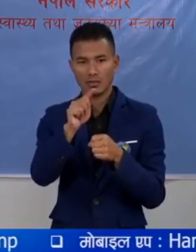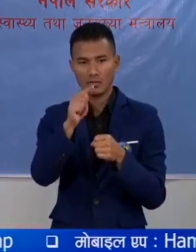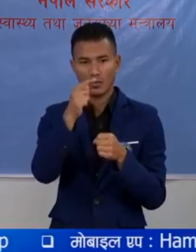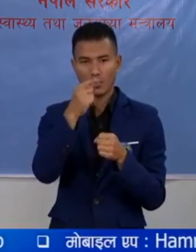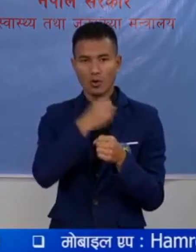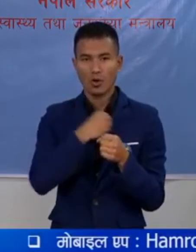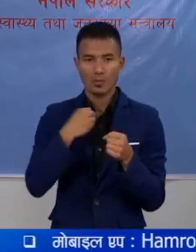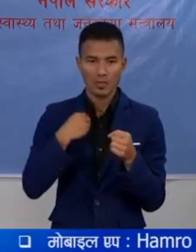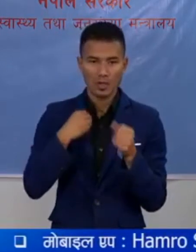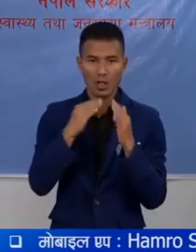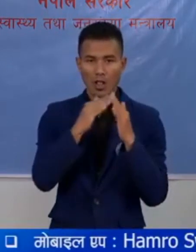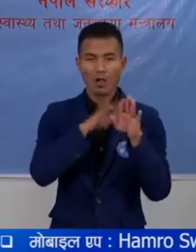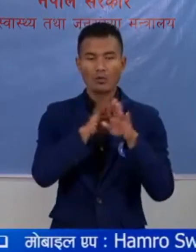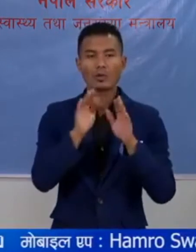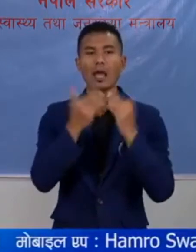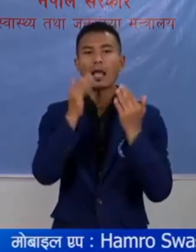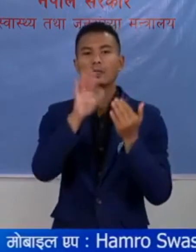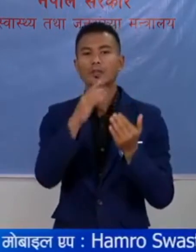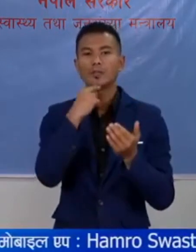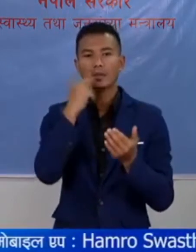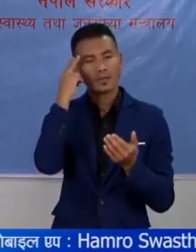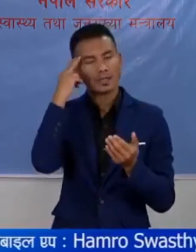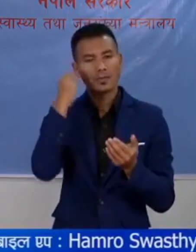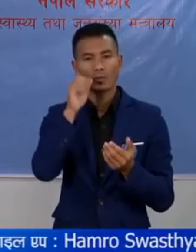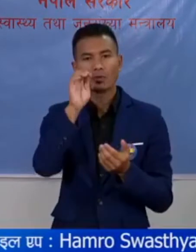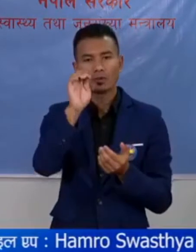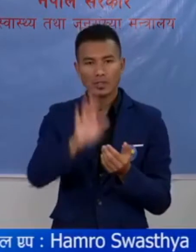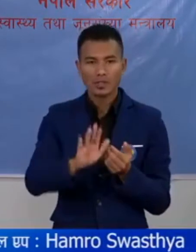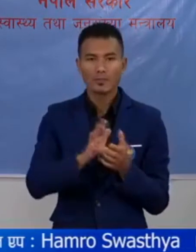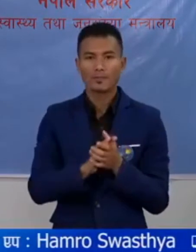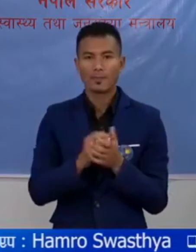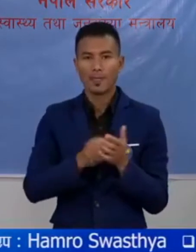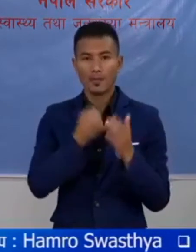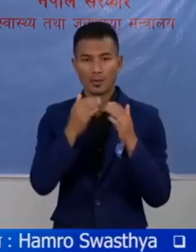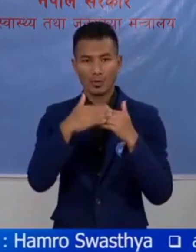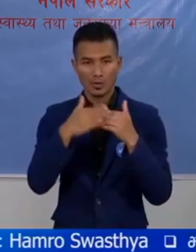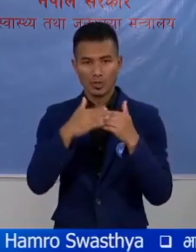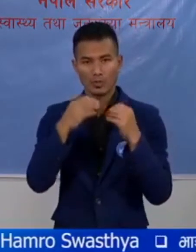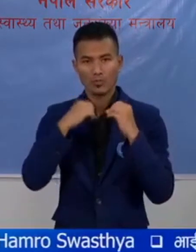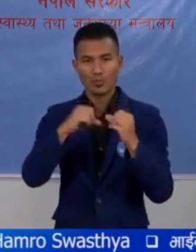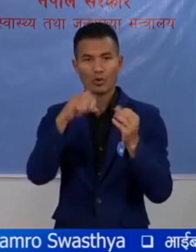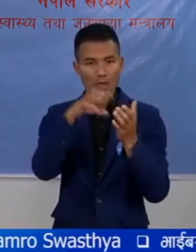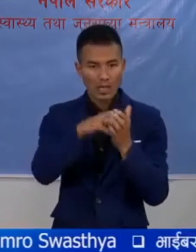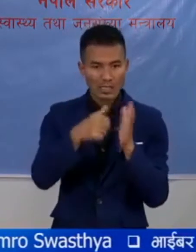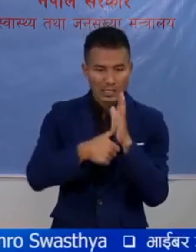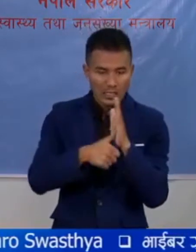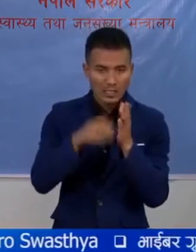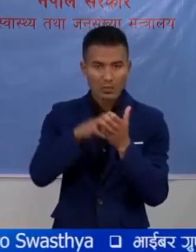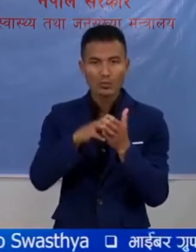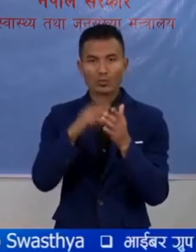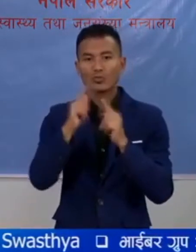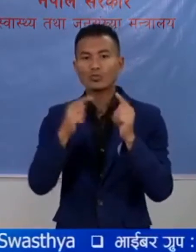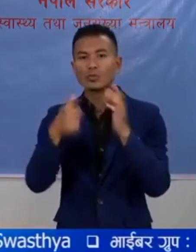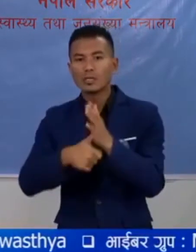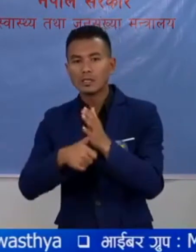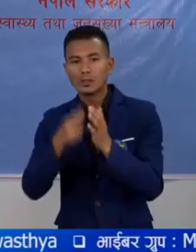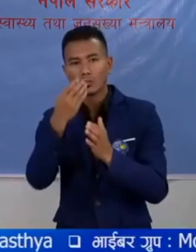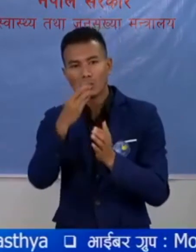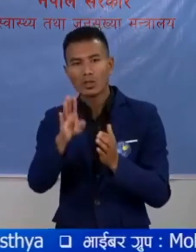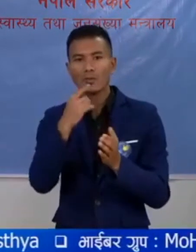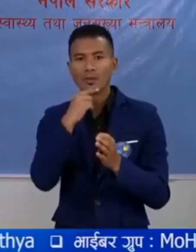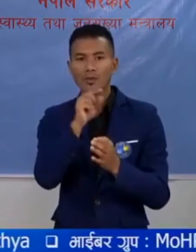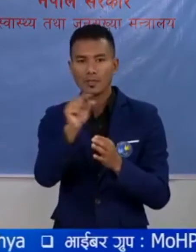hospital हरू कहा शन वने र पत्तालाउन सक्नुँँँँँँँ छा। आफनो नजीक मा प्रयोक साला कहा शा र कुन्टेस्ट तेया